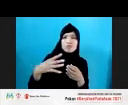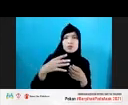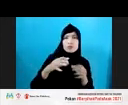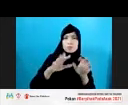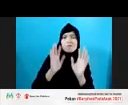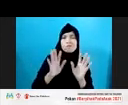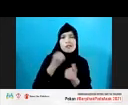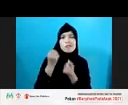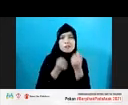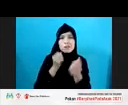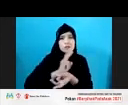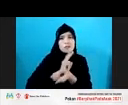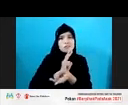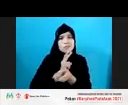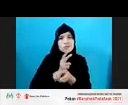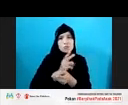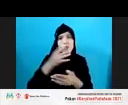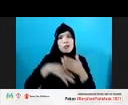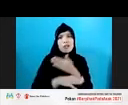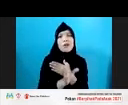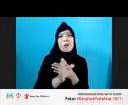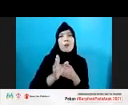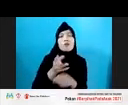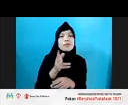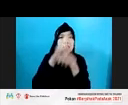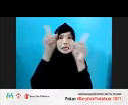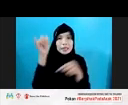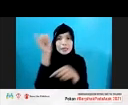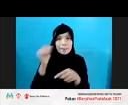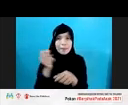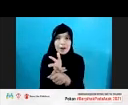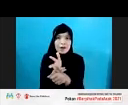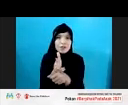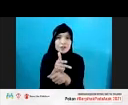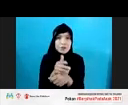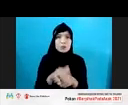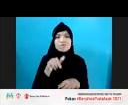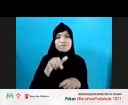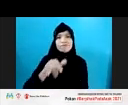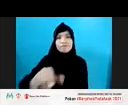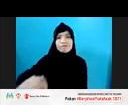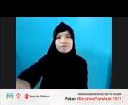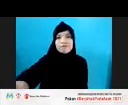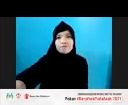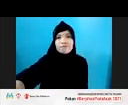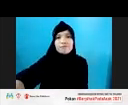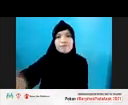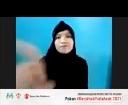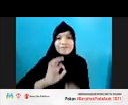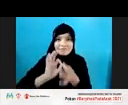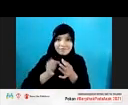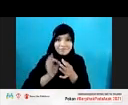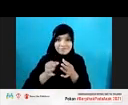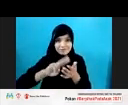aktivitas seksual melalui gambar dan video itu. Anak tidak sadar, karena videonya yang dieksploitasi.